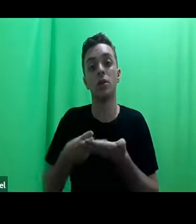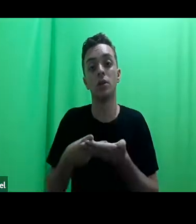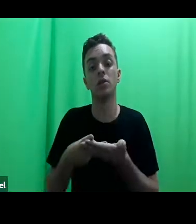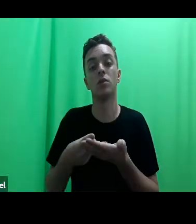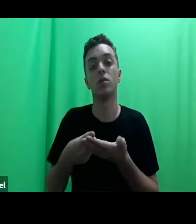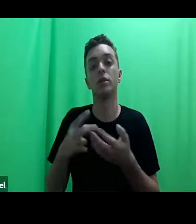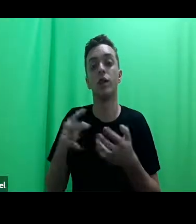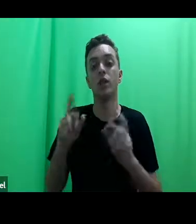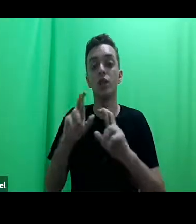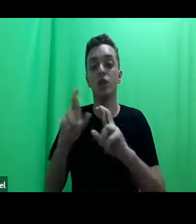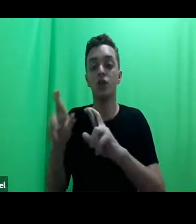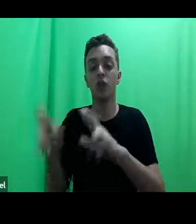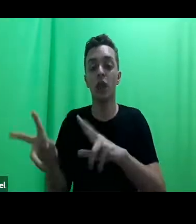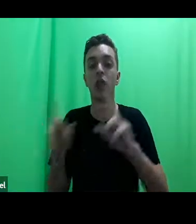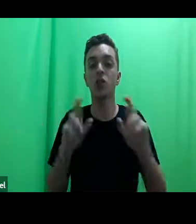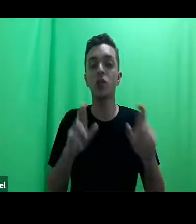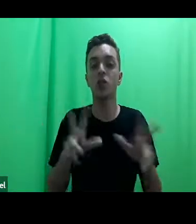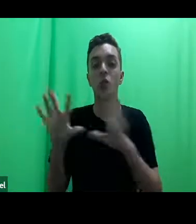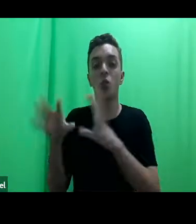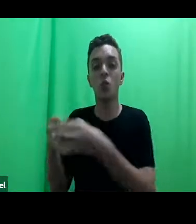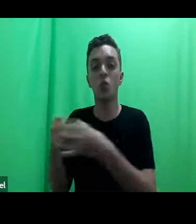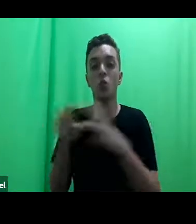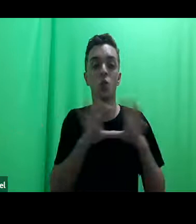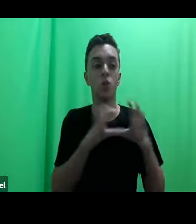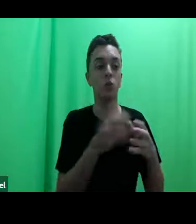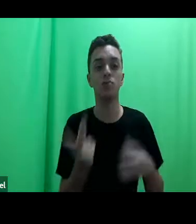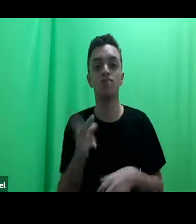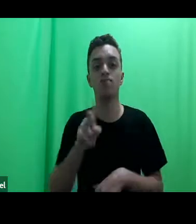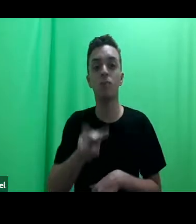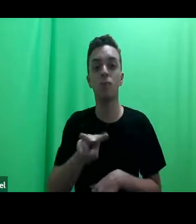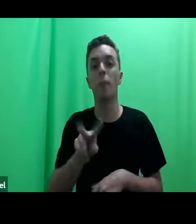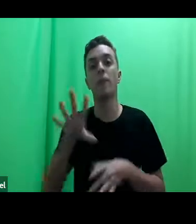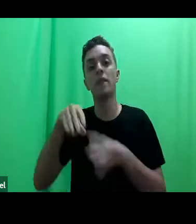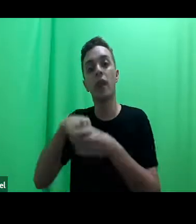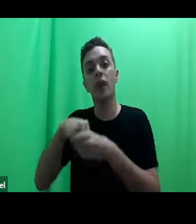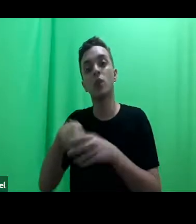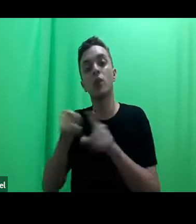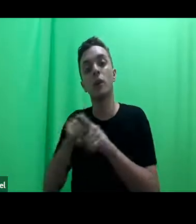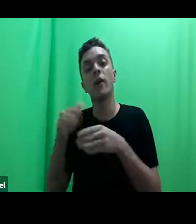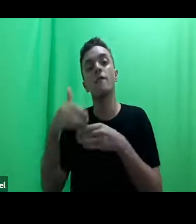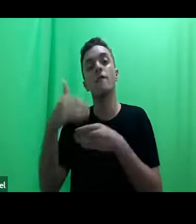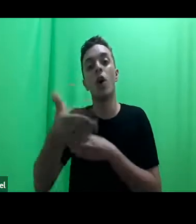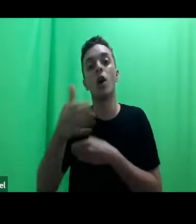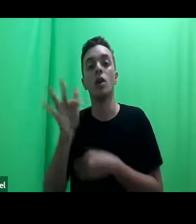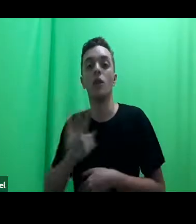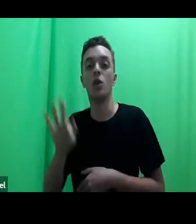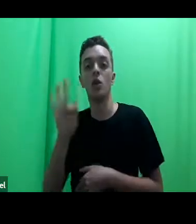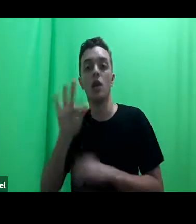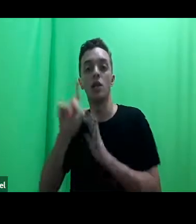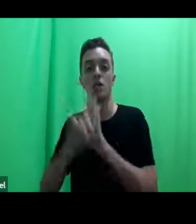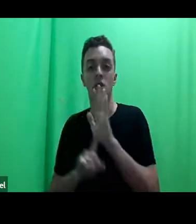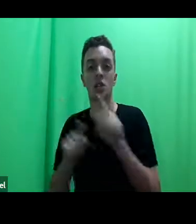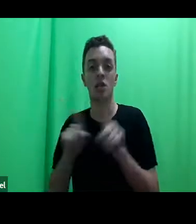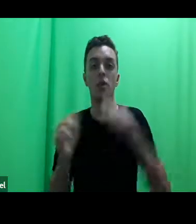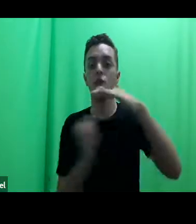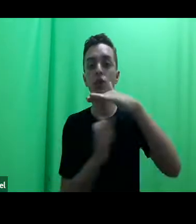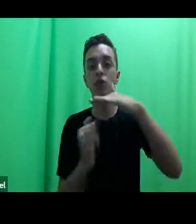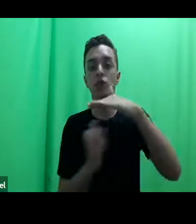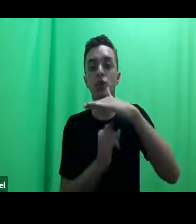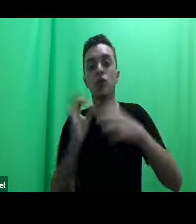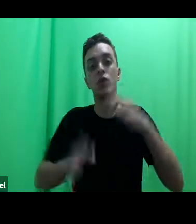comunidades epistêmicas dentro e fora das faculdades de direito e das instituições jurídicas estatais.